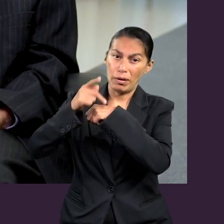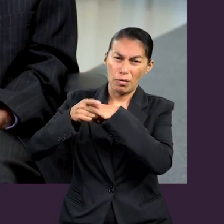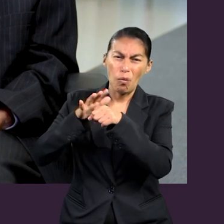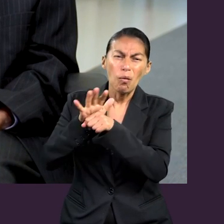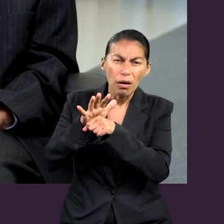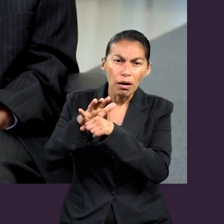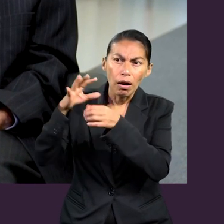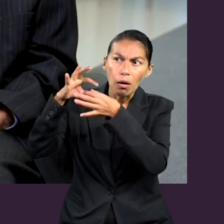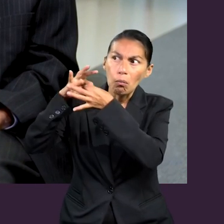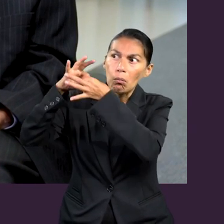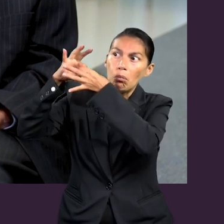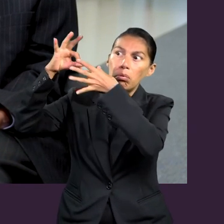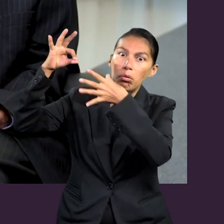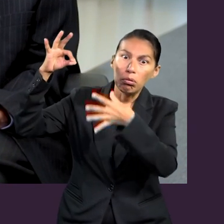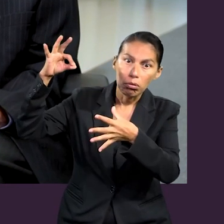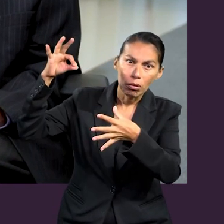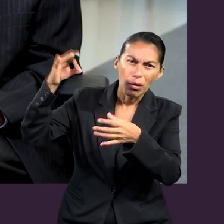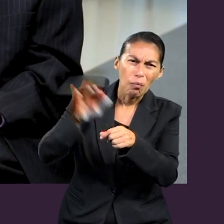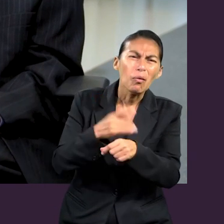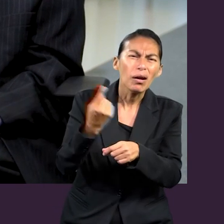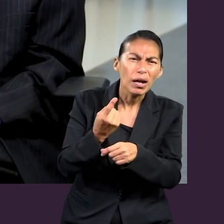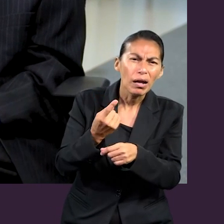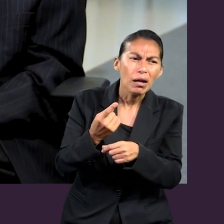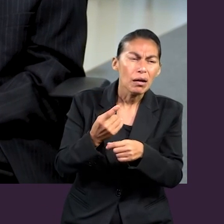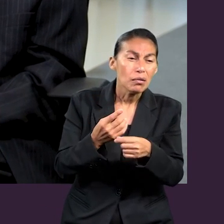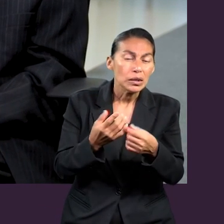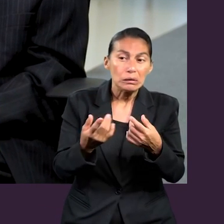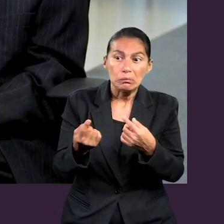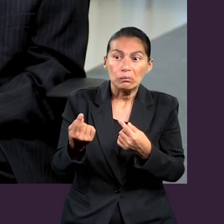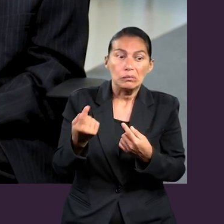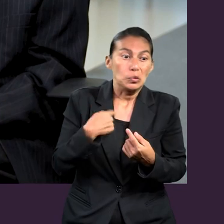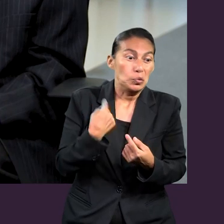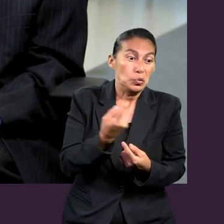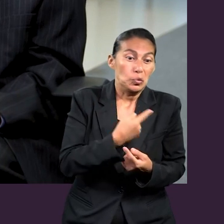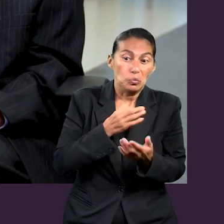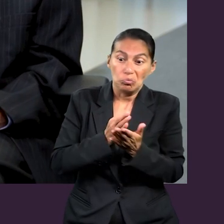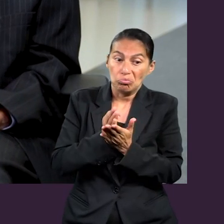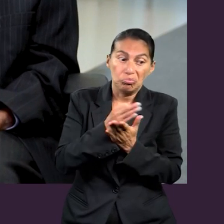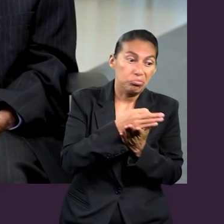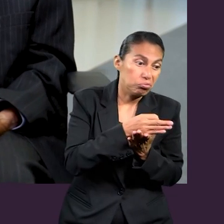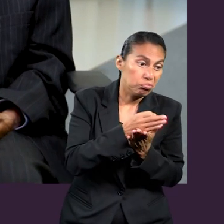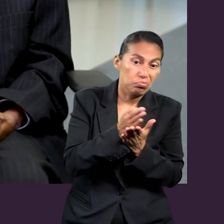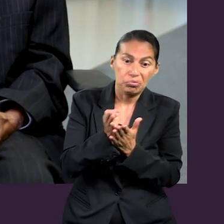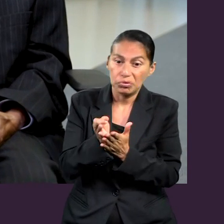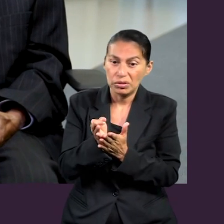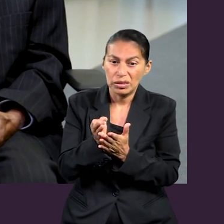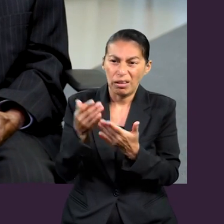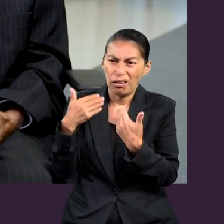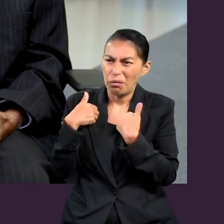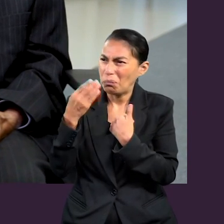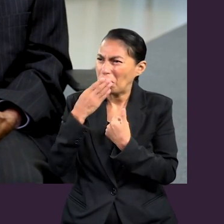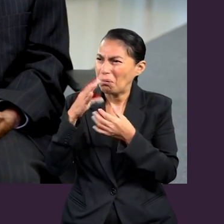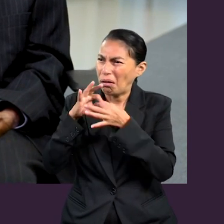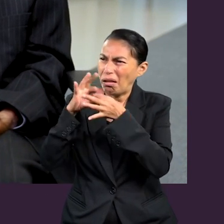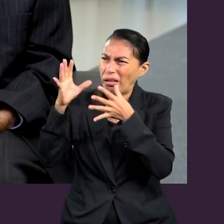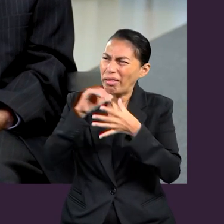fluctuantes, llevados por doquiera, por diversas doctrinas falsas,